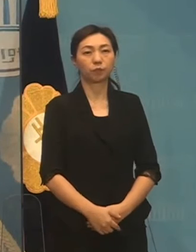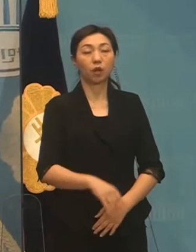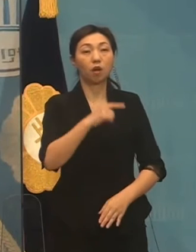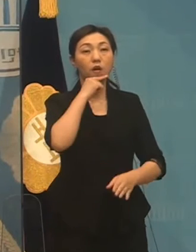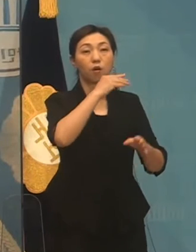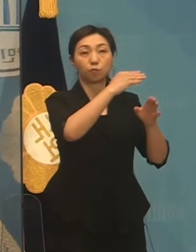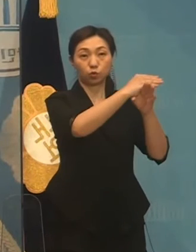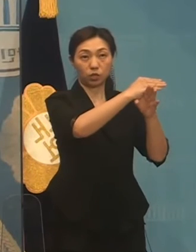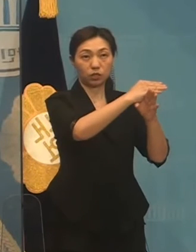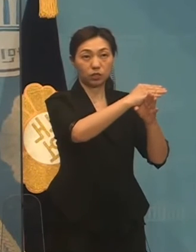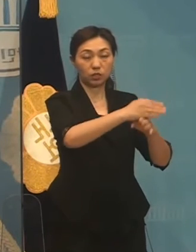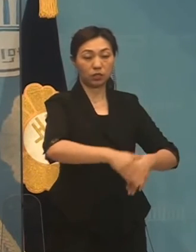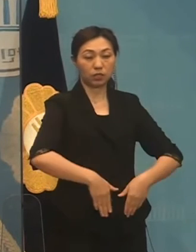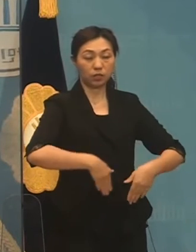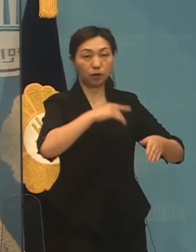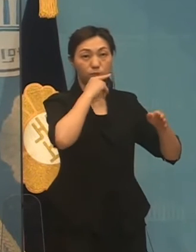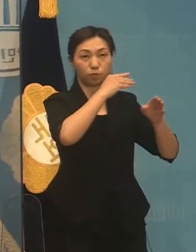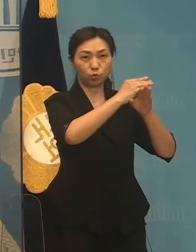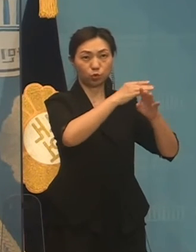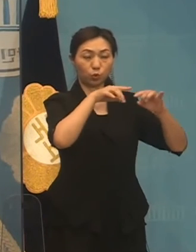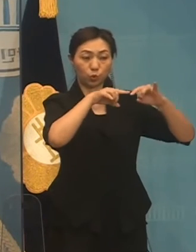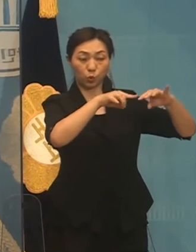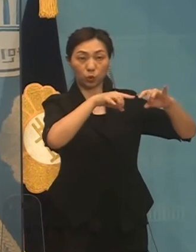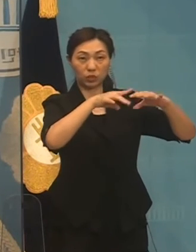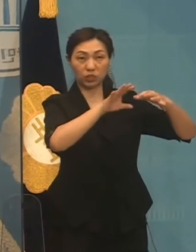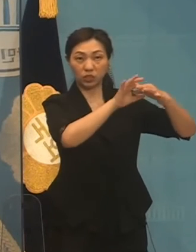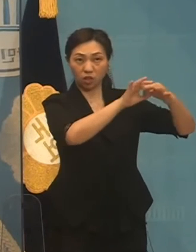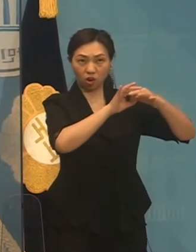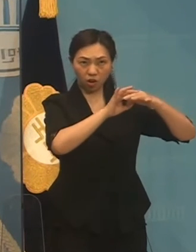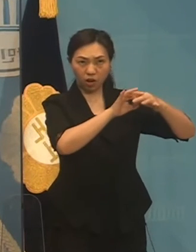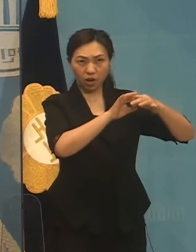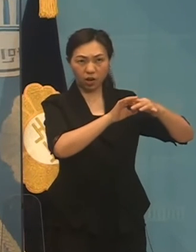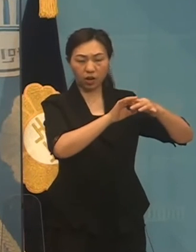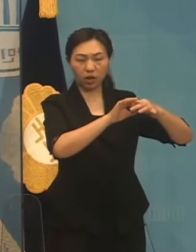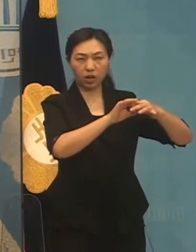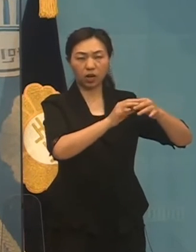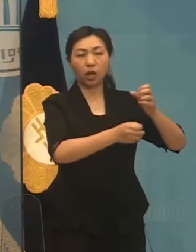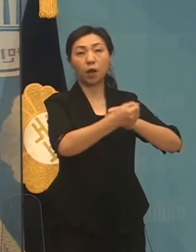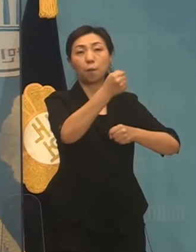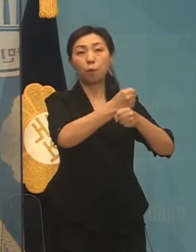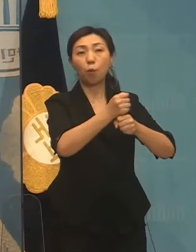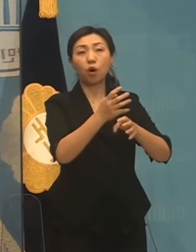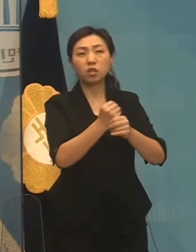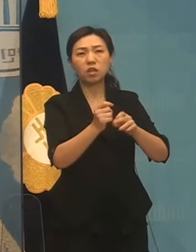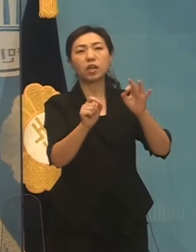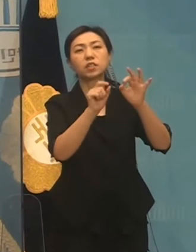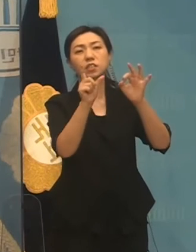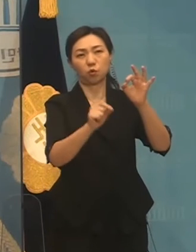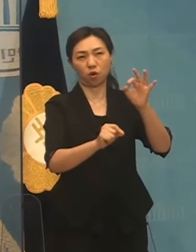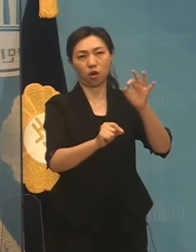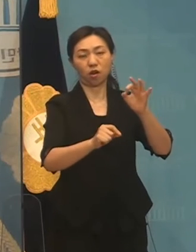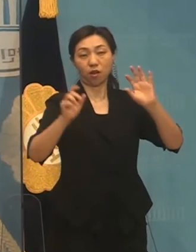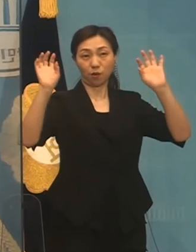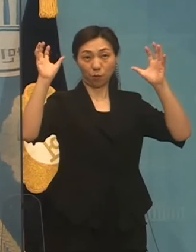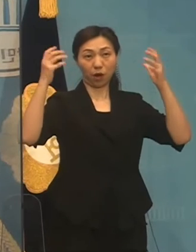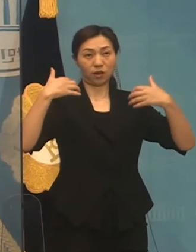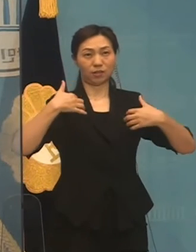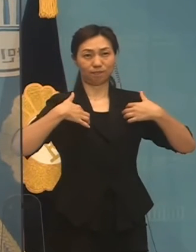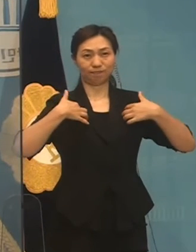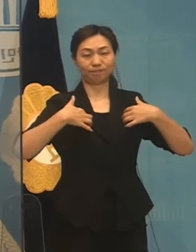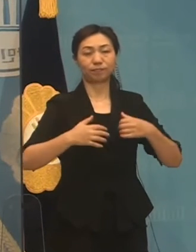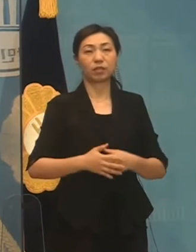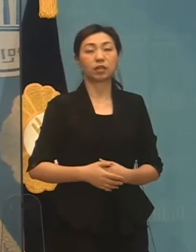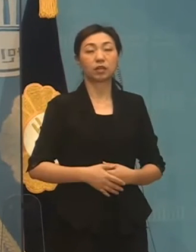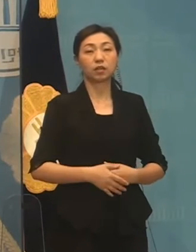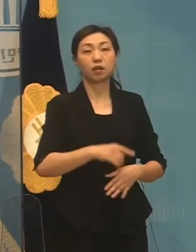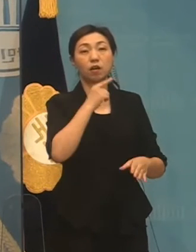북한이 남북통신연락서를 10월에 복원하겠다는 발표를 했습니다. 환영합니다. 북한 김정은